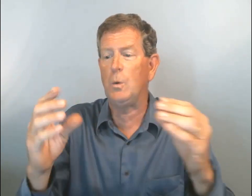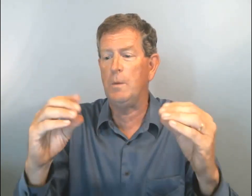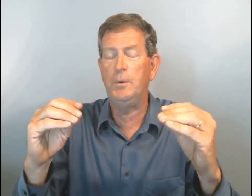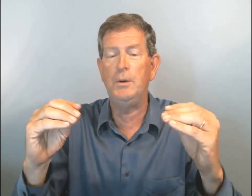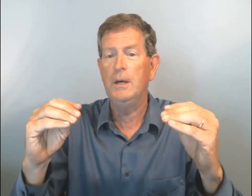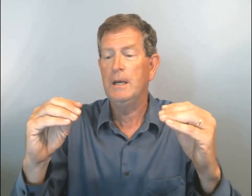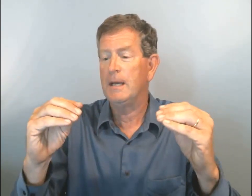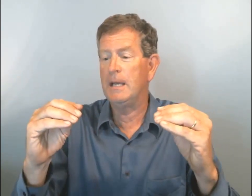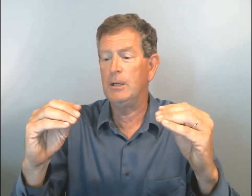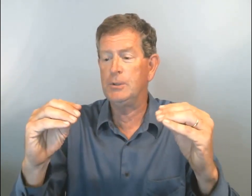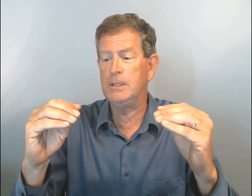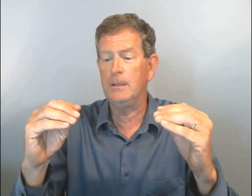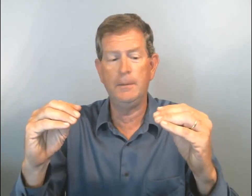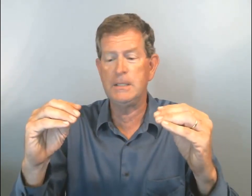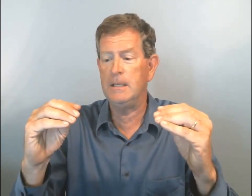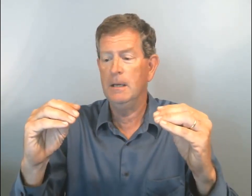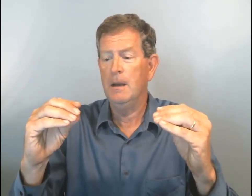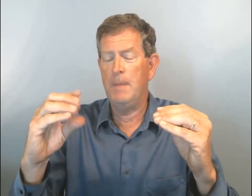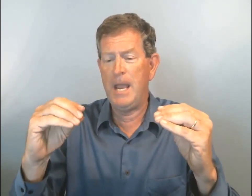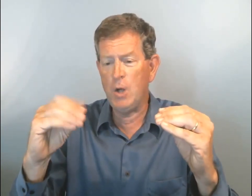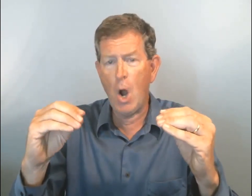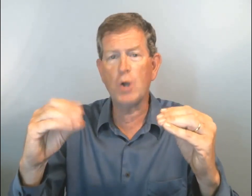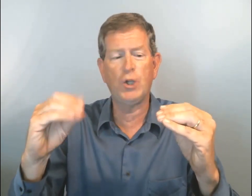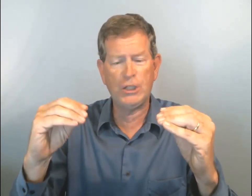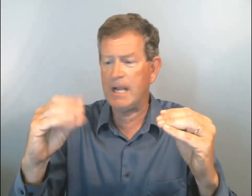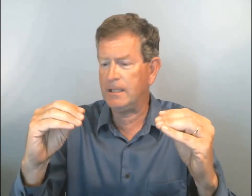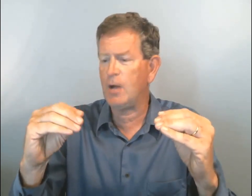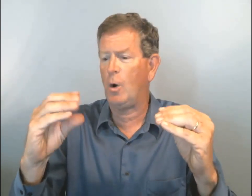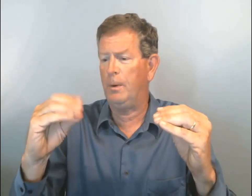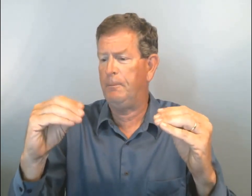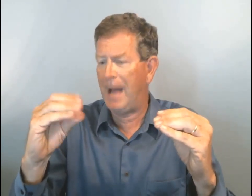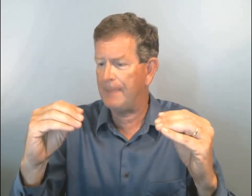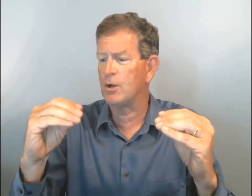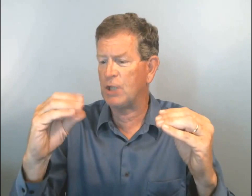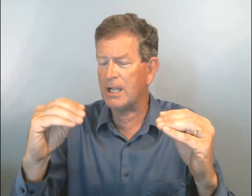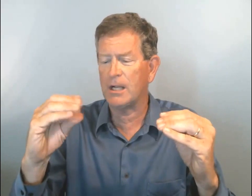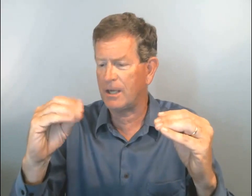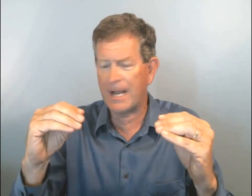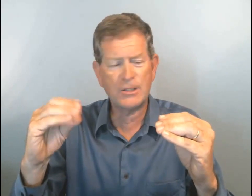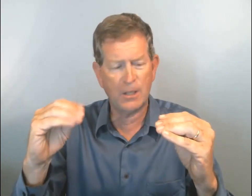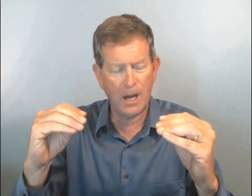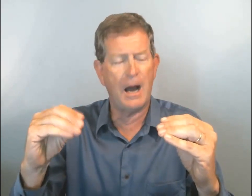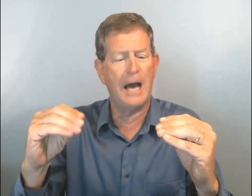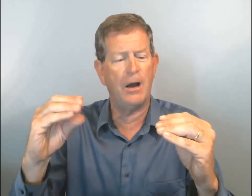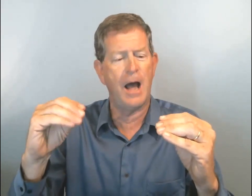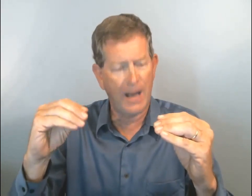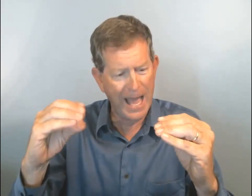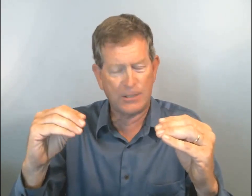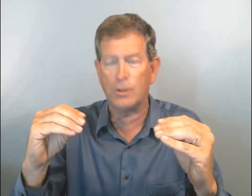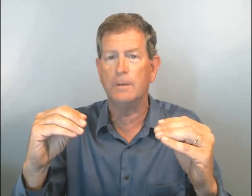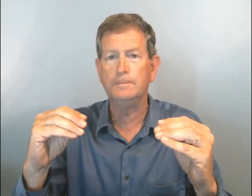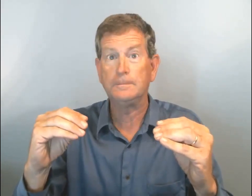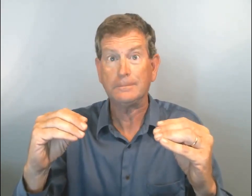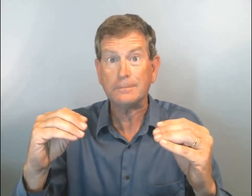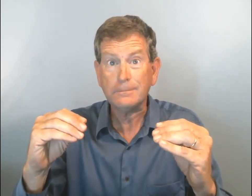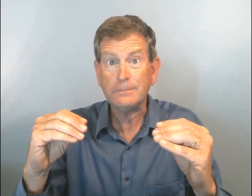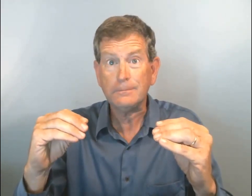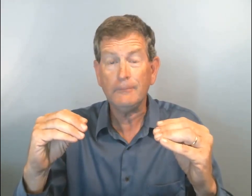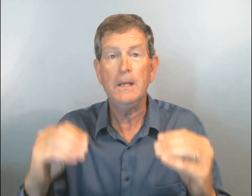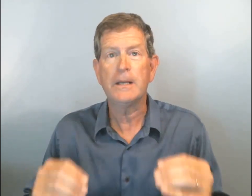un peu. Et l'homme, il dit, mais non, je t'ai dit qu'on ne peut pas manger dans un restaurant. Alors, arrête ! Qu